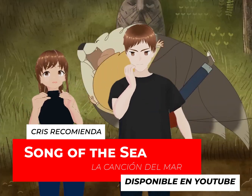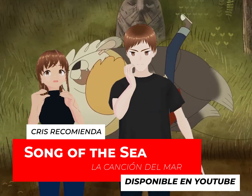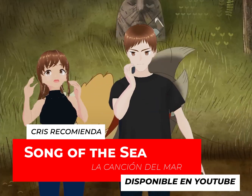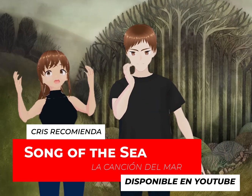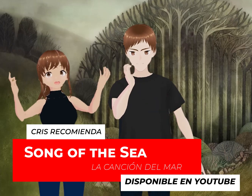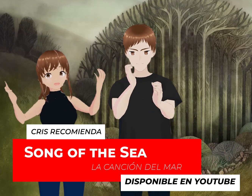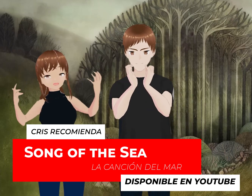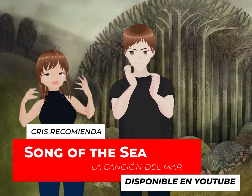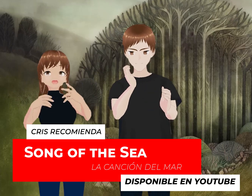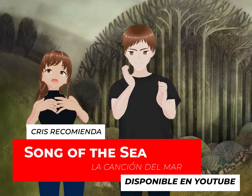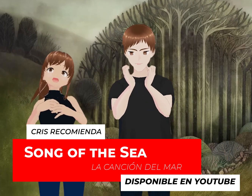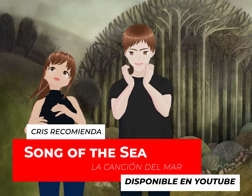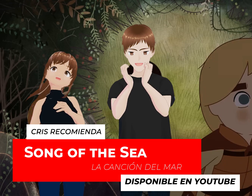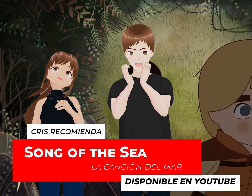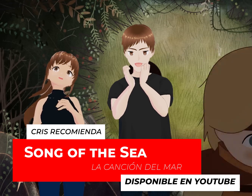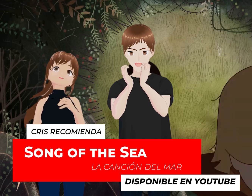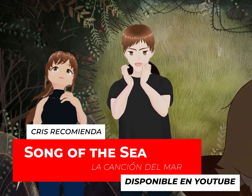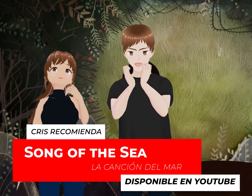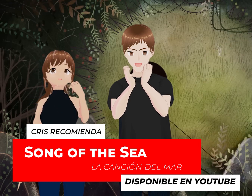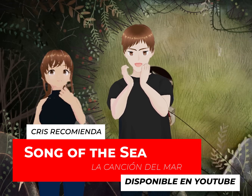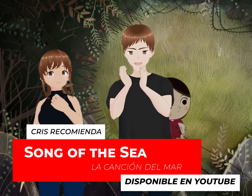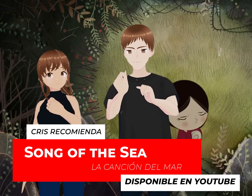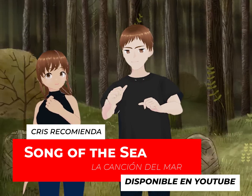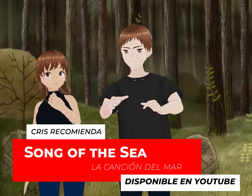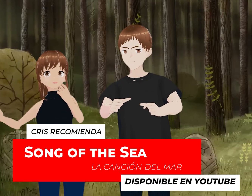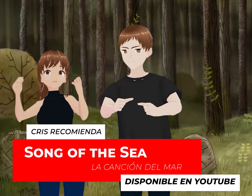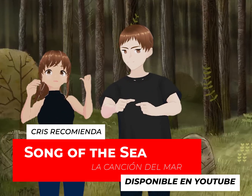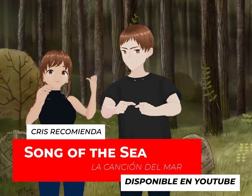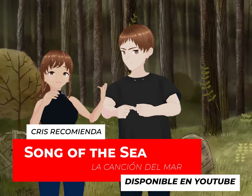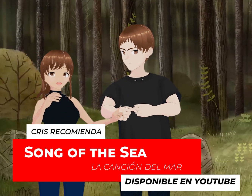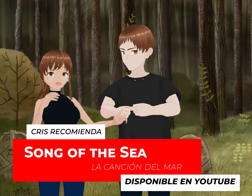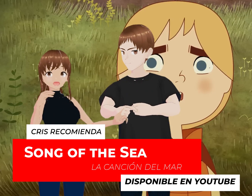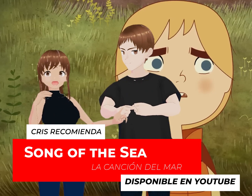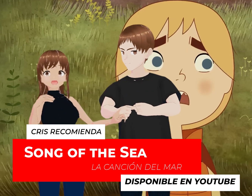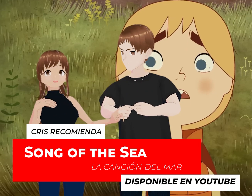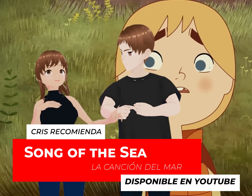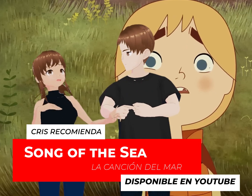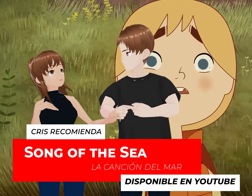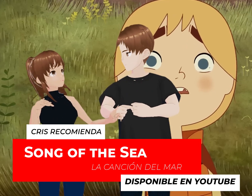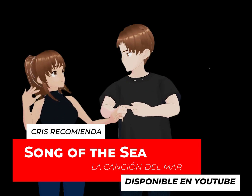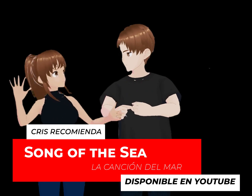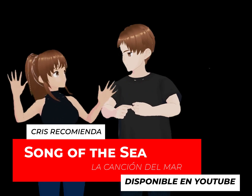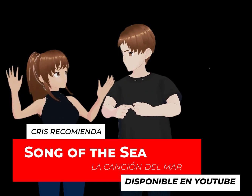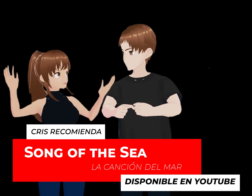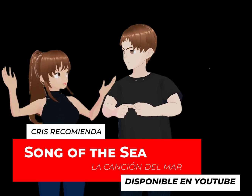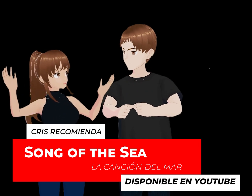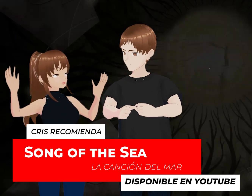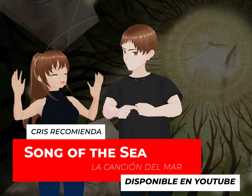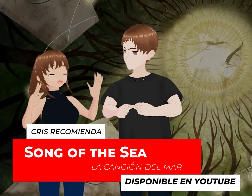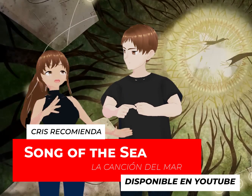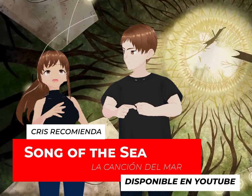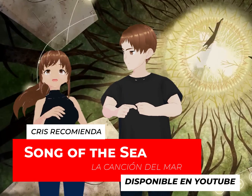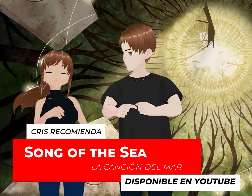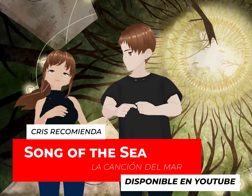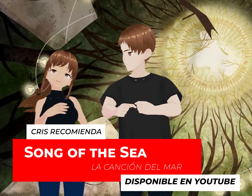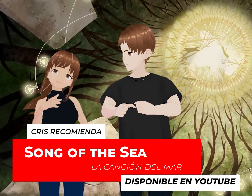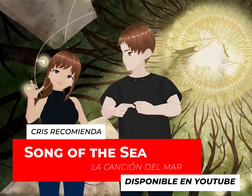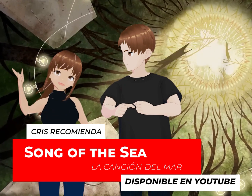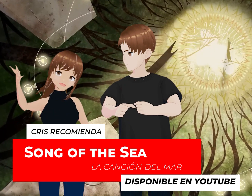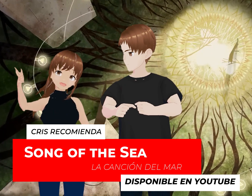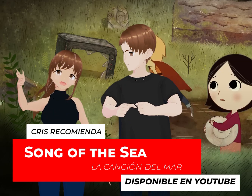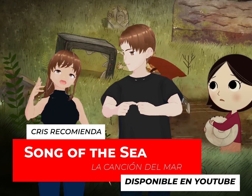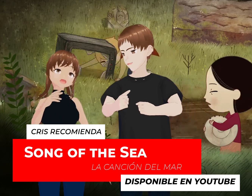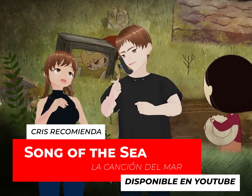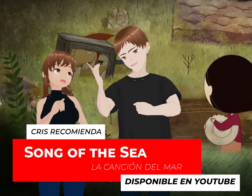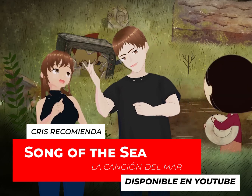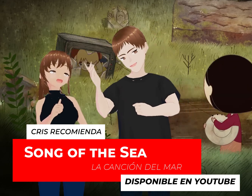peculiares. Ella vive junto con su hermano mayor y su papá en un faro en medio del agua, bueno,